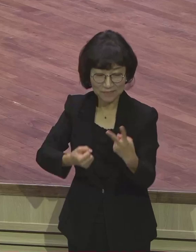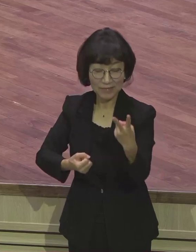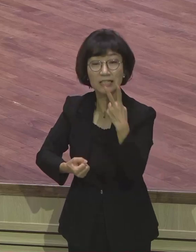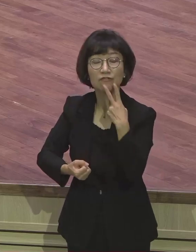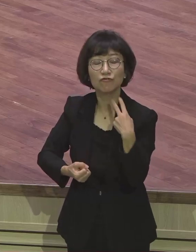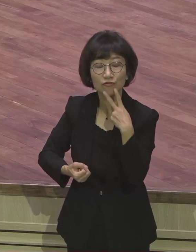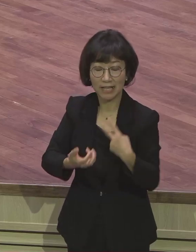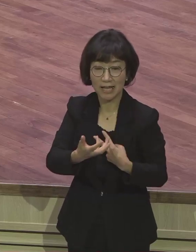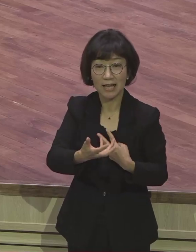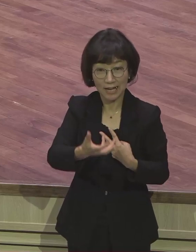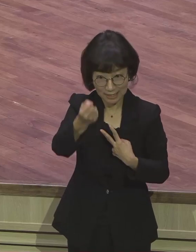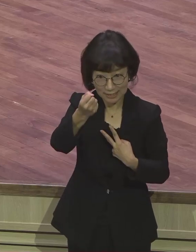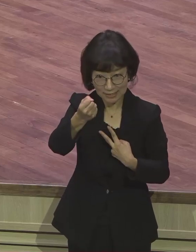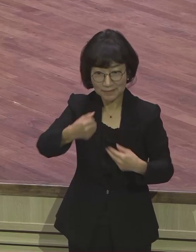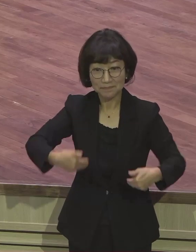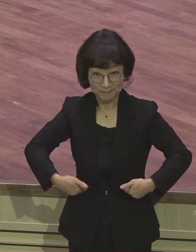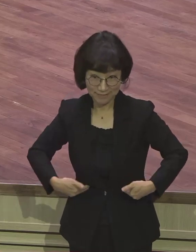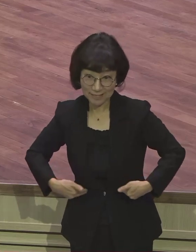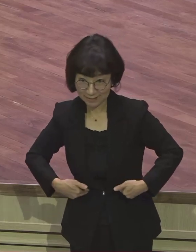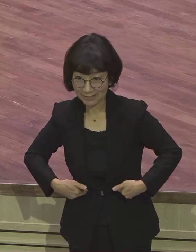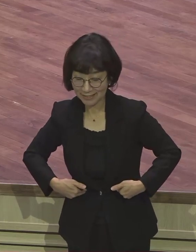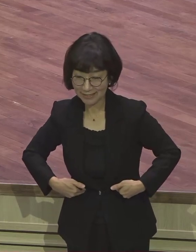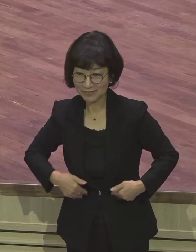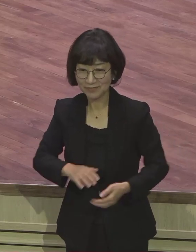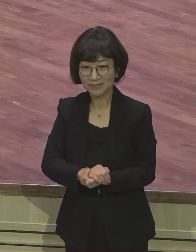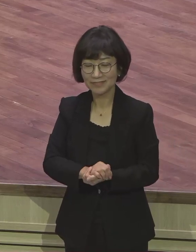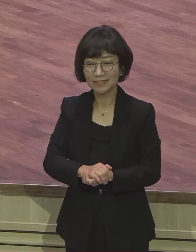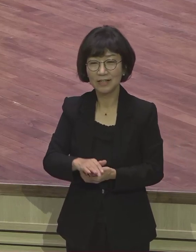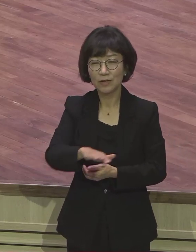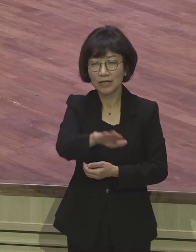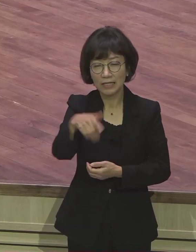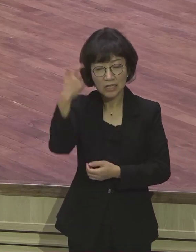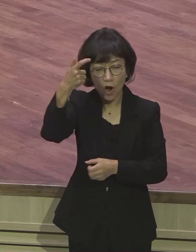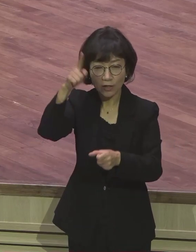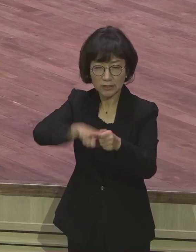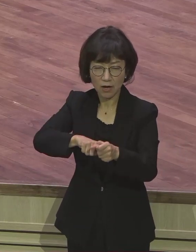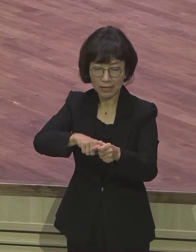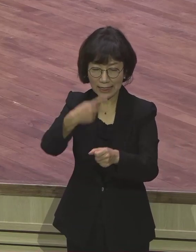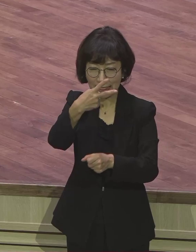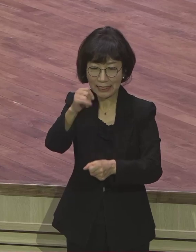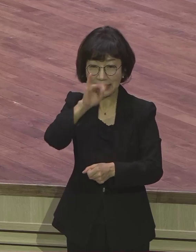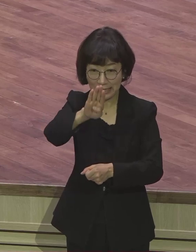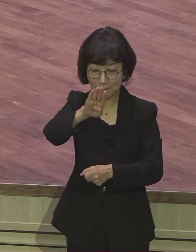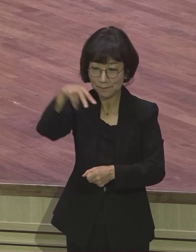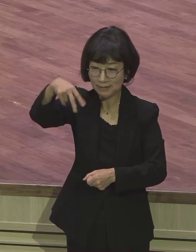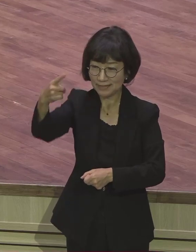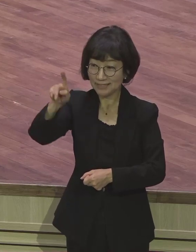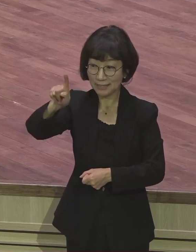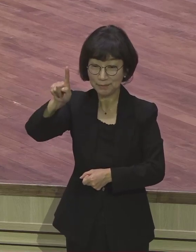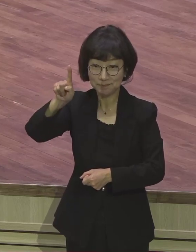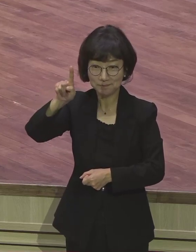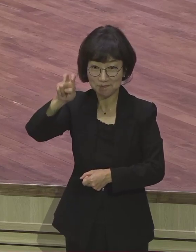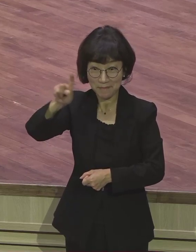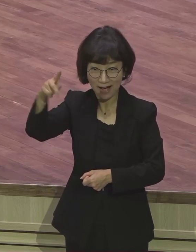체험이 있는 사람 아멘 이런 영적 딥스마트가 돼야 된다 다시 말하면 강단에서 선포되는